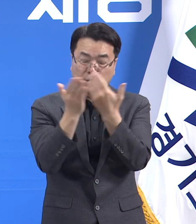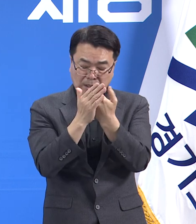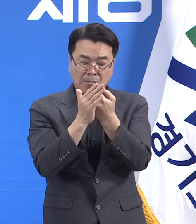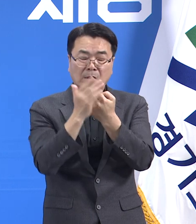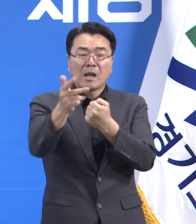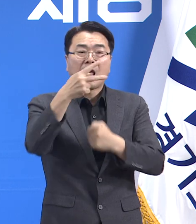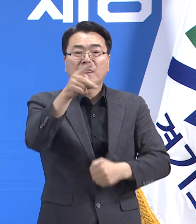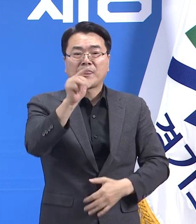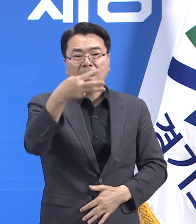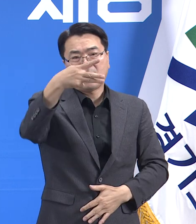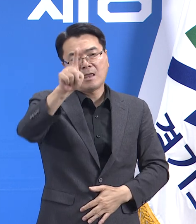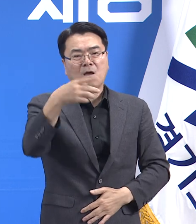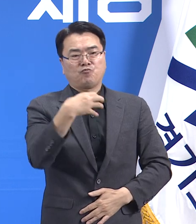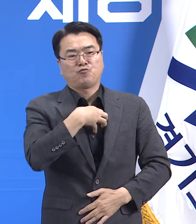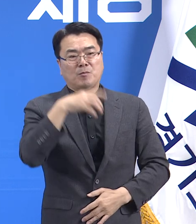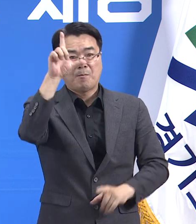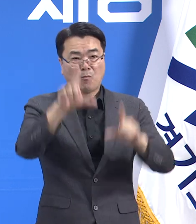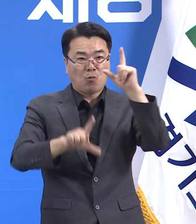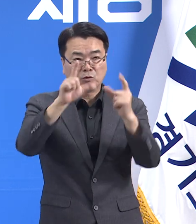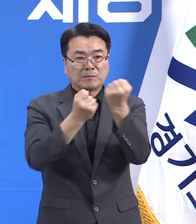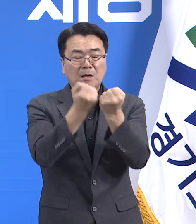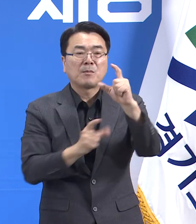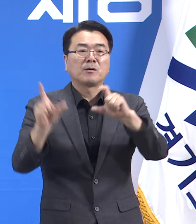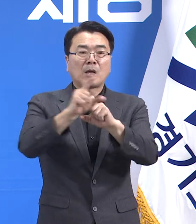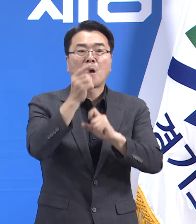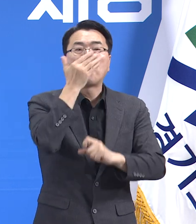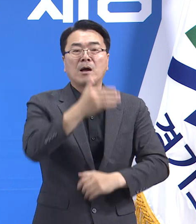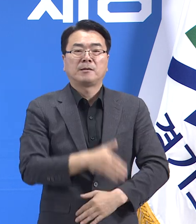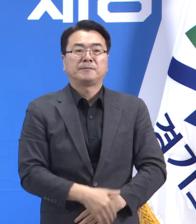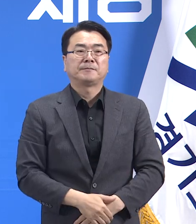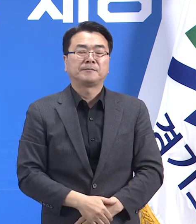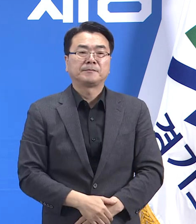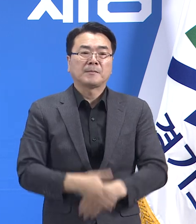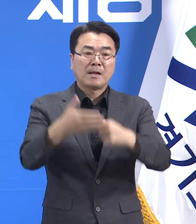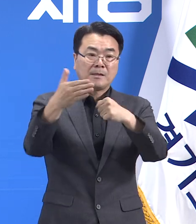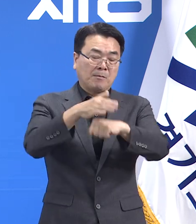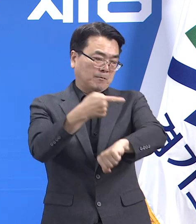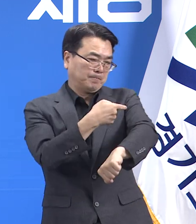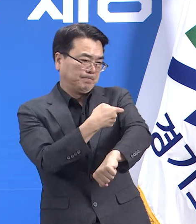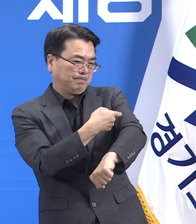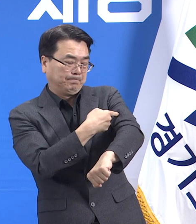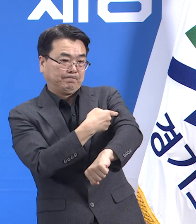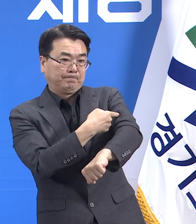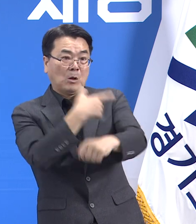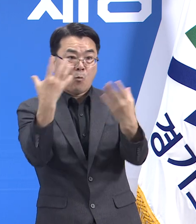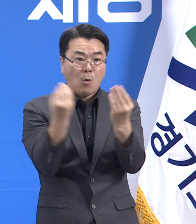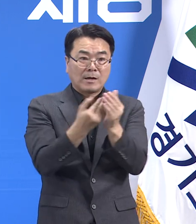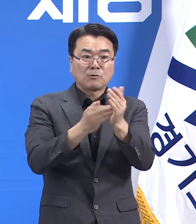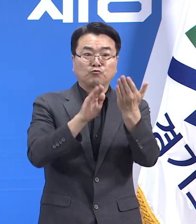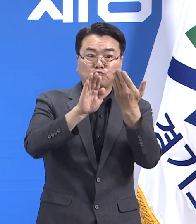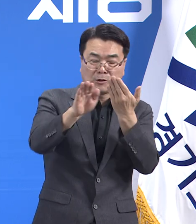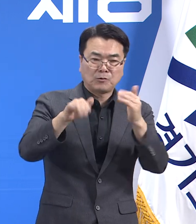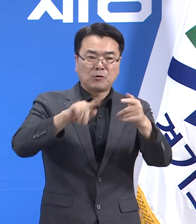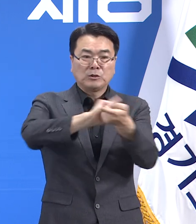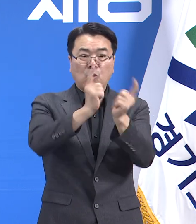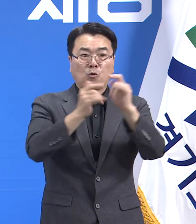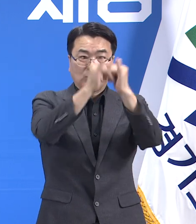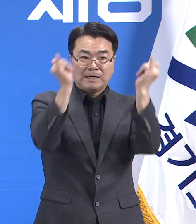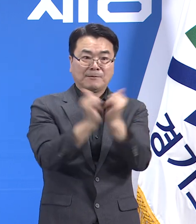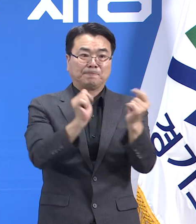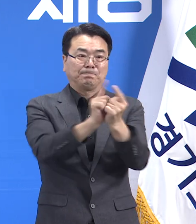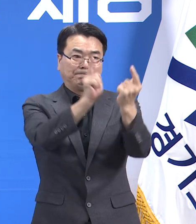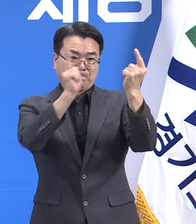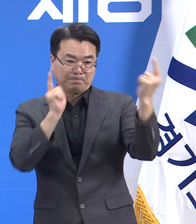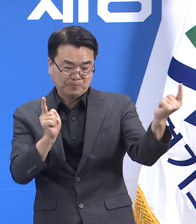안전하지 않다는 걸 보여주는 사례입니다. 환경 예방을 위해서는 백신 접종을 완료하신 경우라도 사회적 거리 두기와